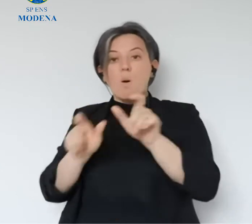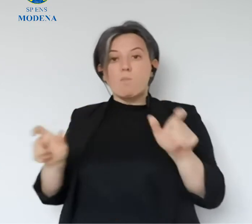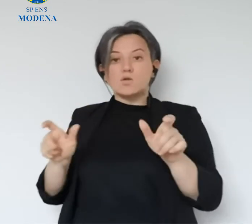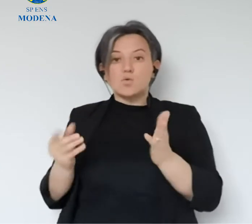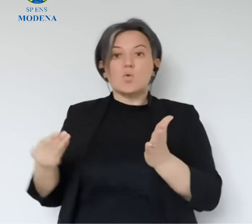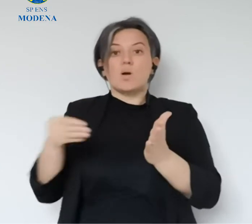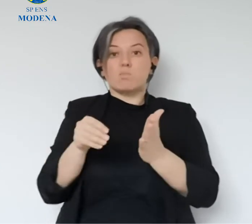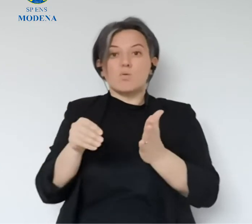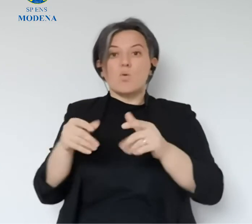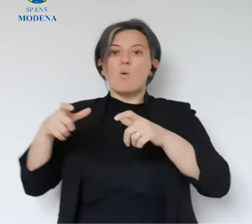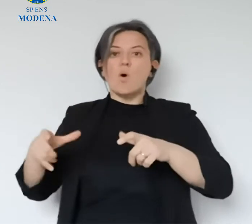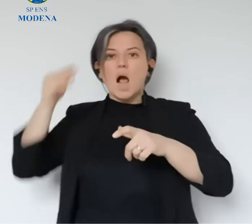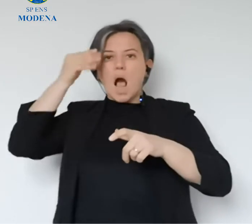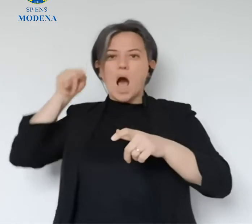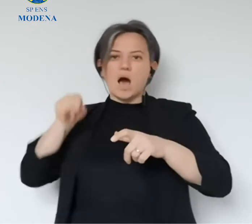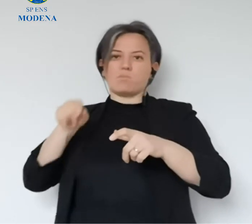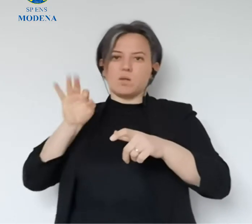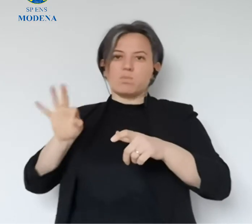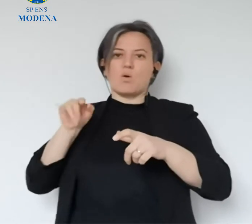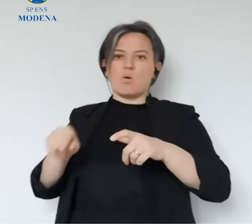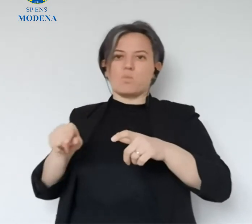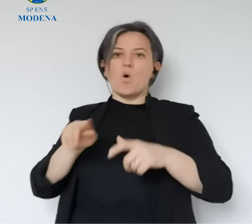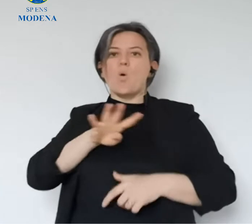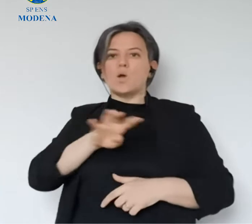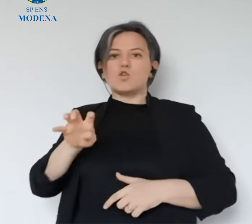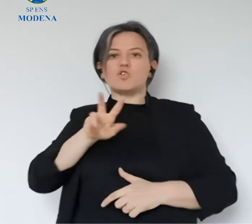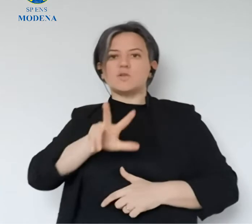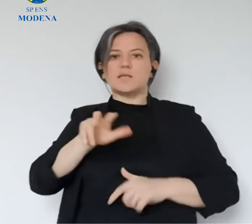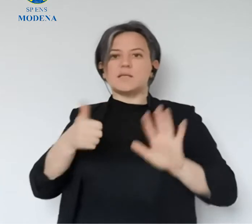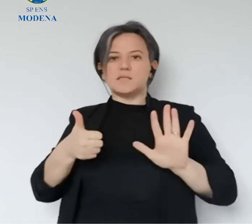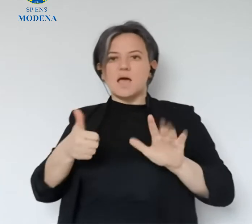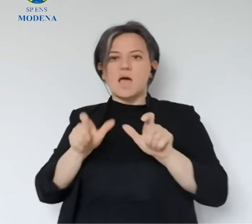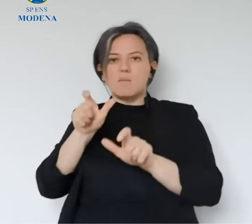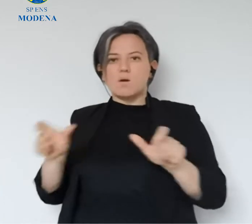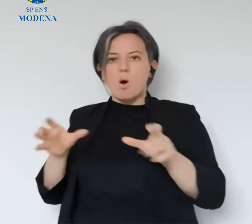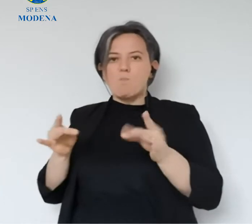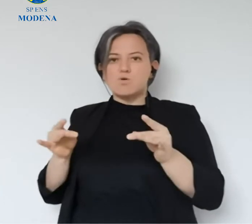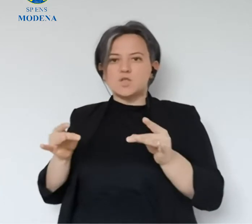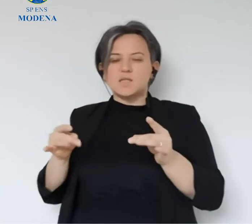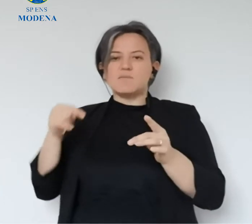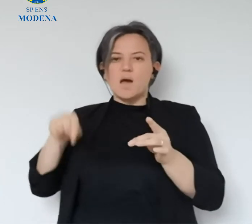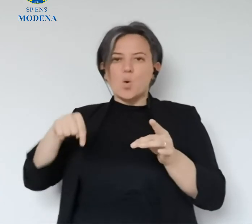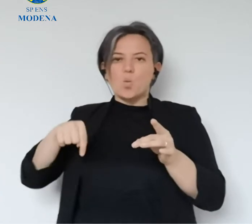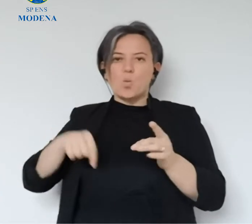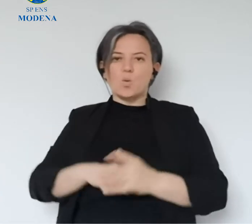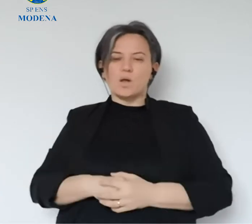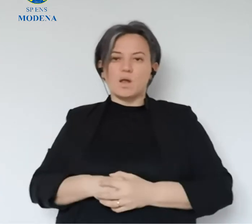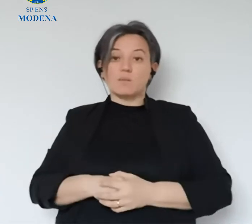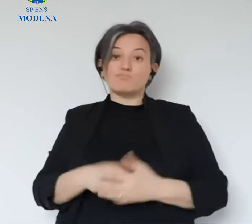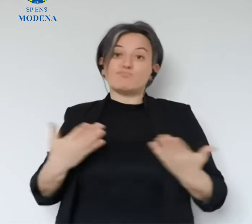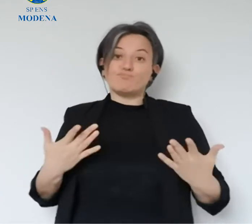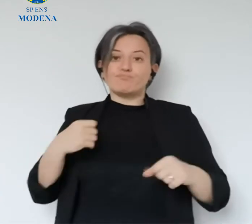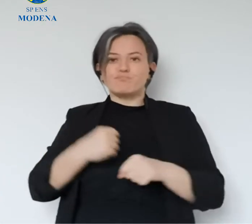38 in più di ieri. Di questi 38 fanno parte 5 casi in più di Carpi, che arriva quindi a